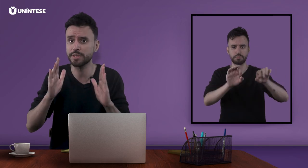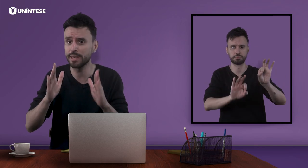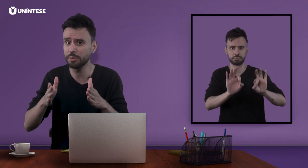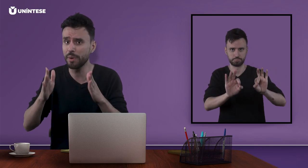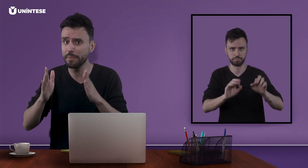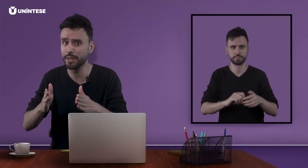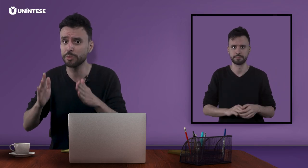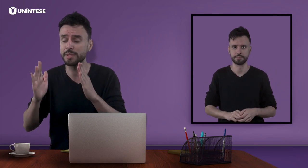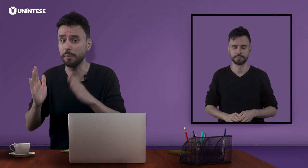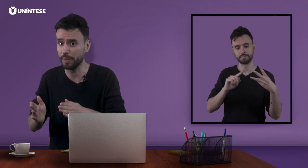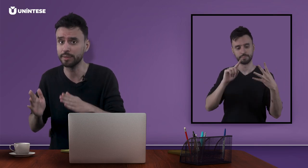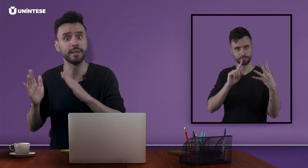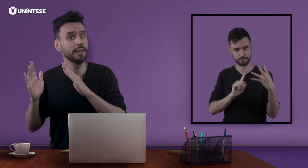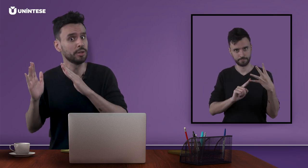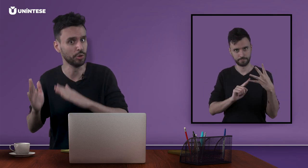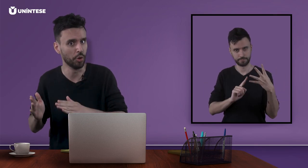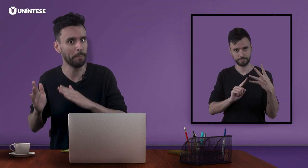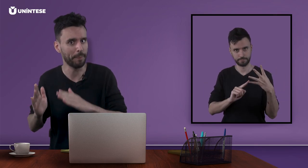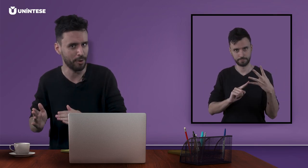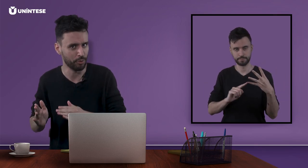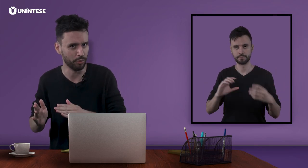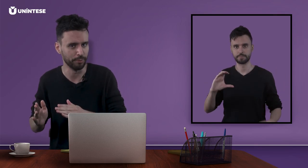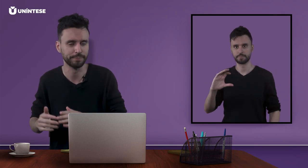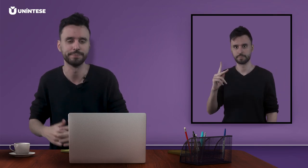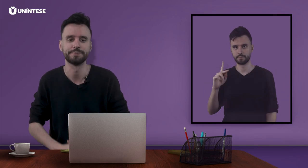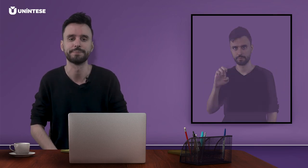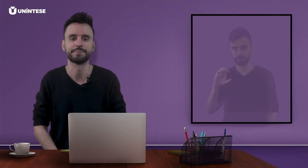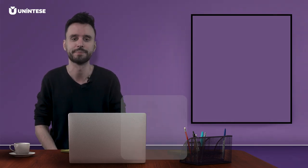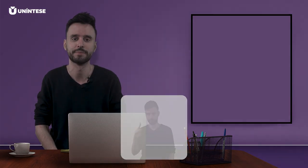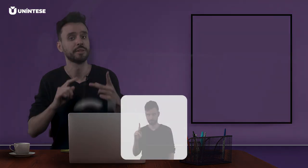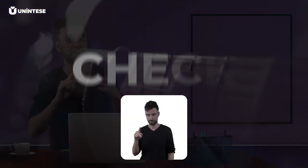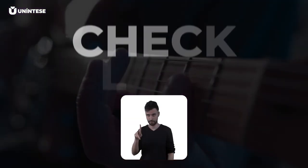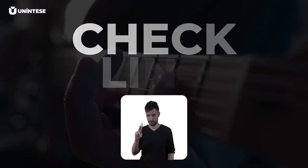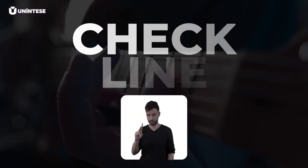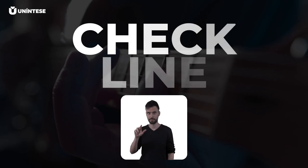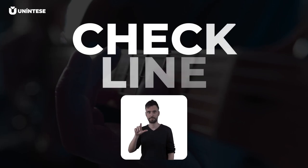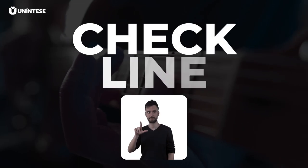os equipamentos da banda no palco. Checkline.